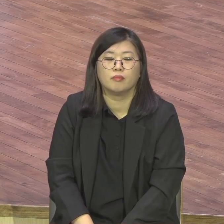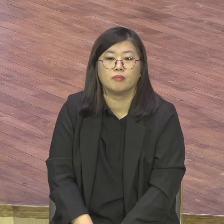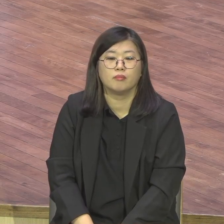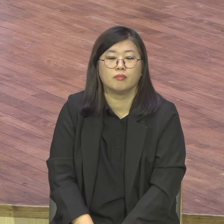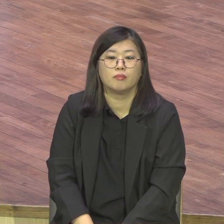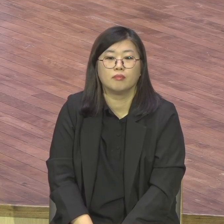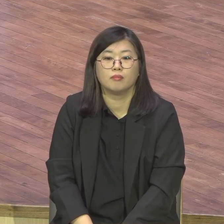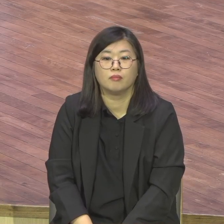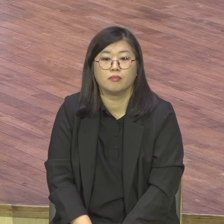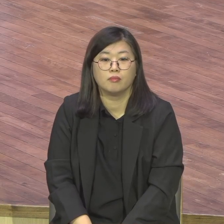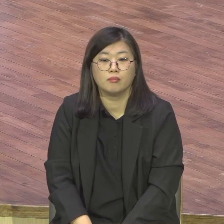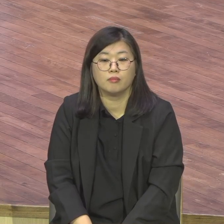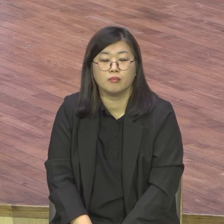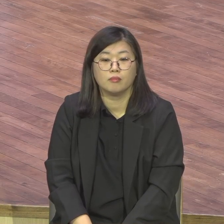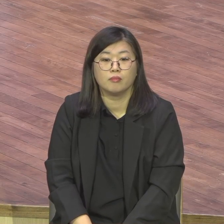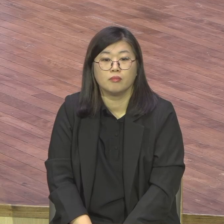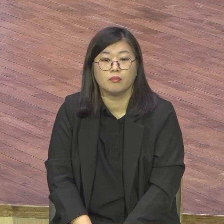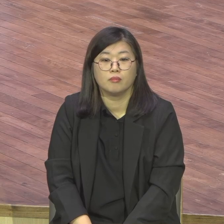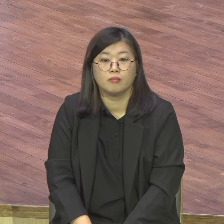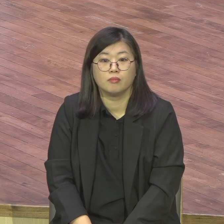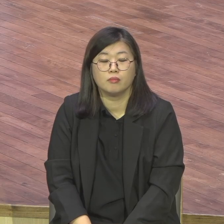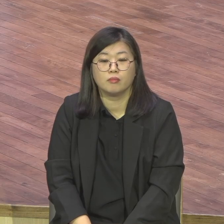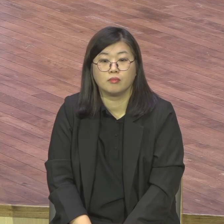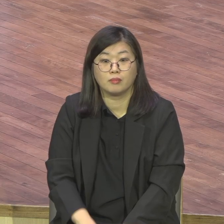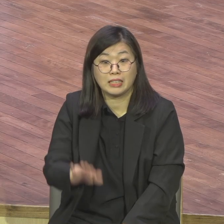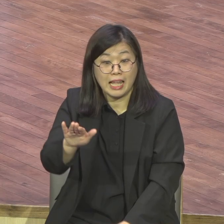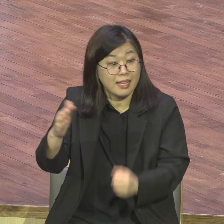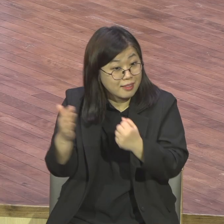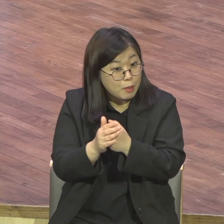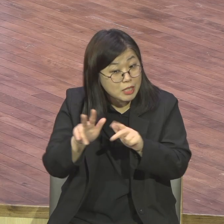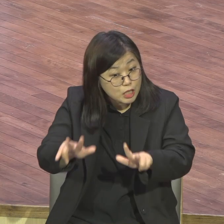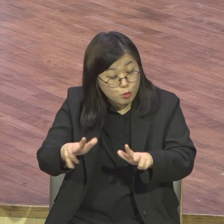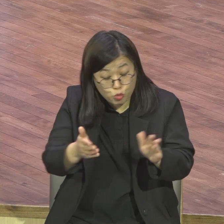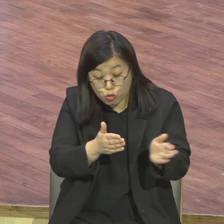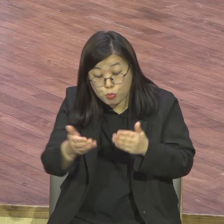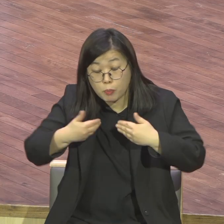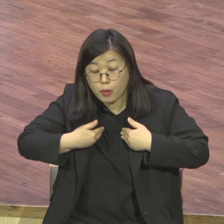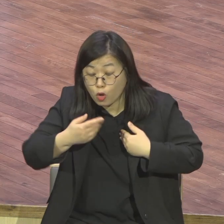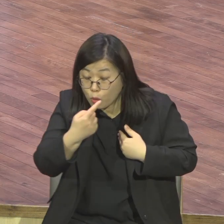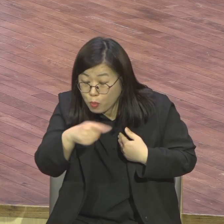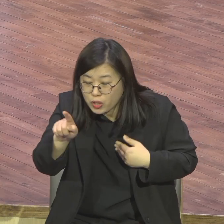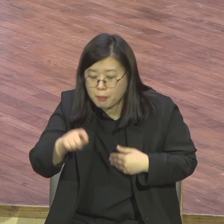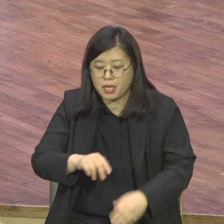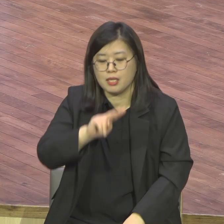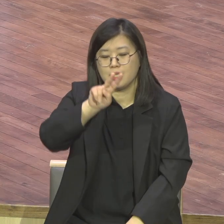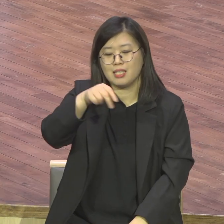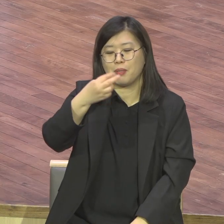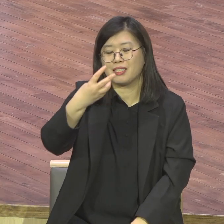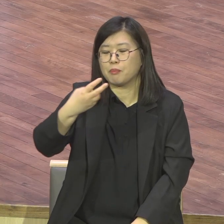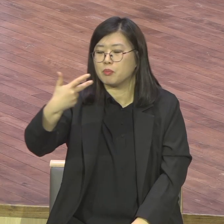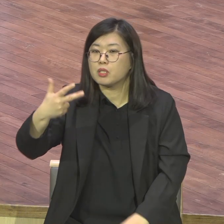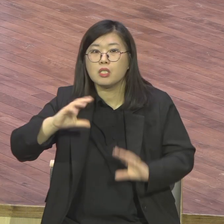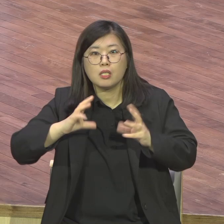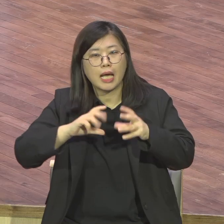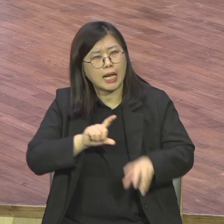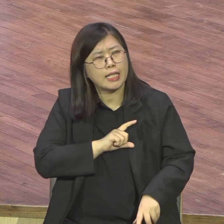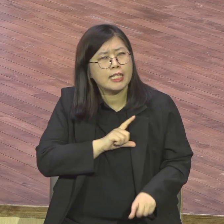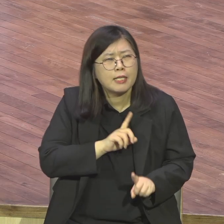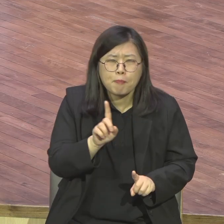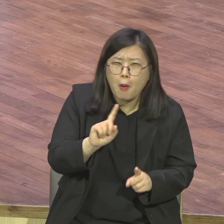여러분들이요 이렇게 좀 성교에 대해서 뭐 이렇게 잘 모르니까 자꾸 이렇게 책 가지고